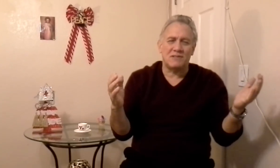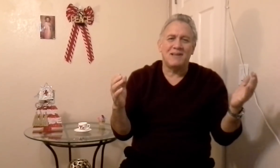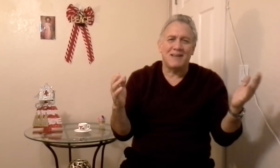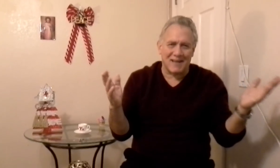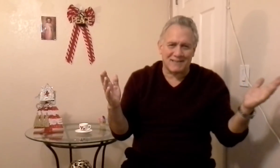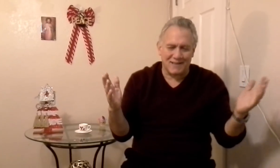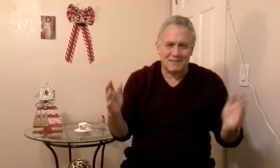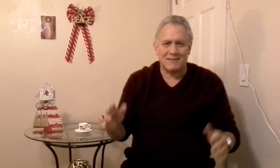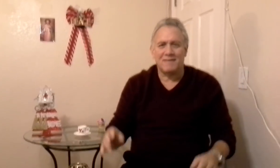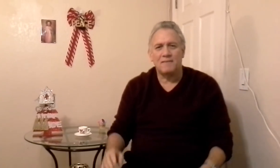gracias.